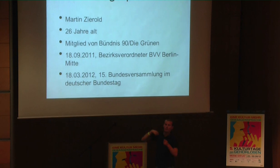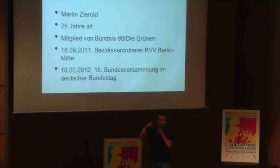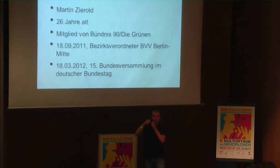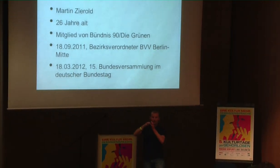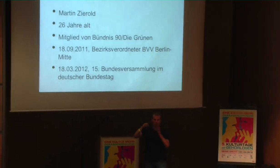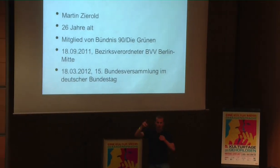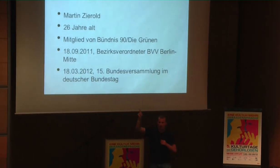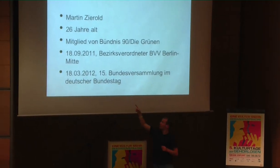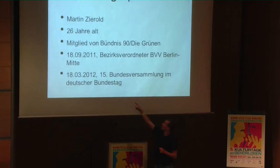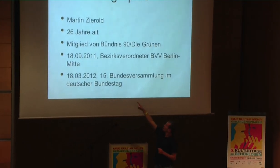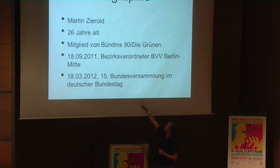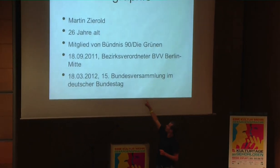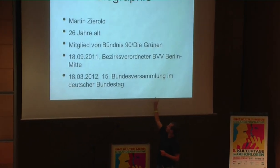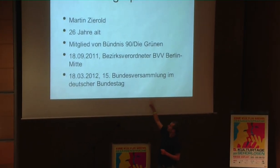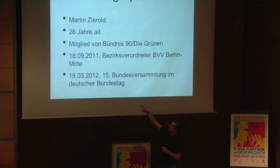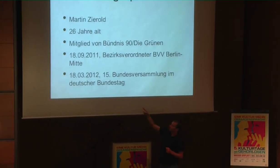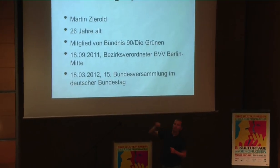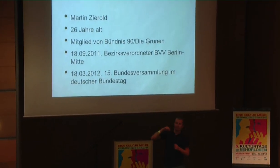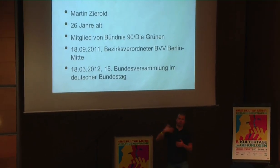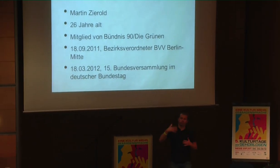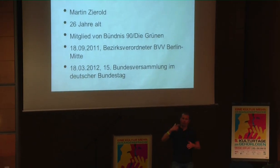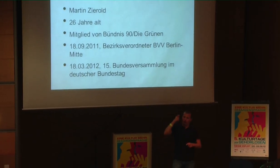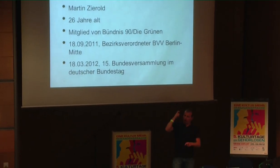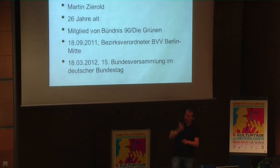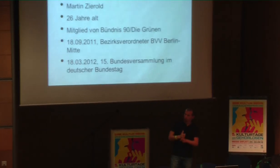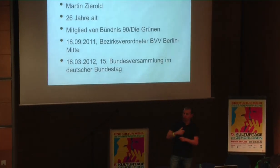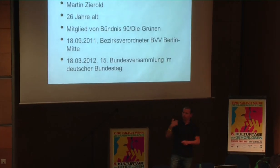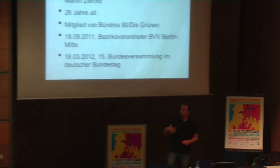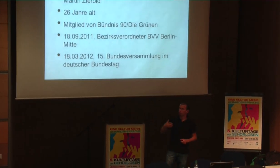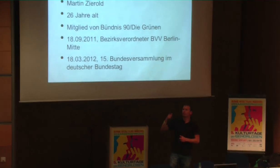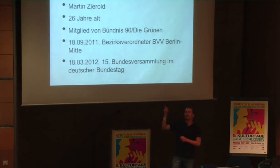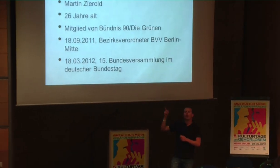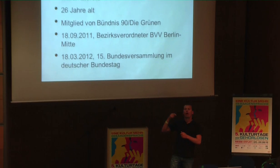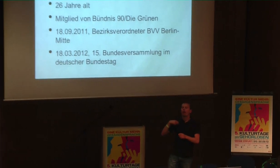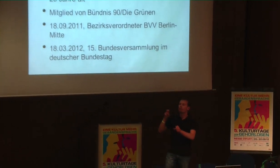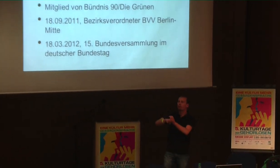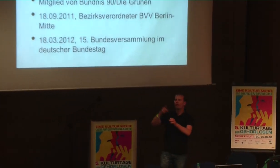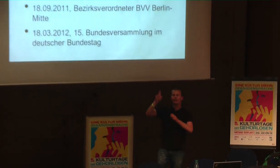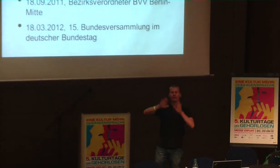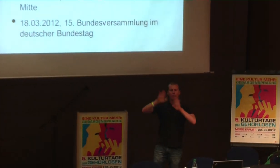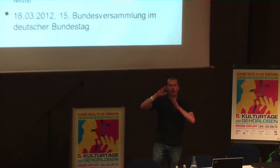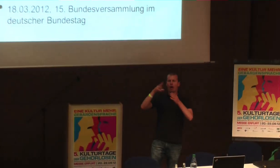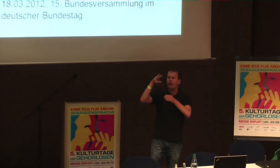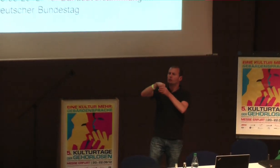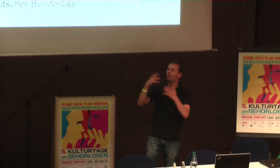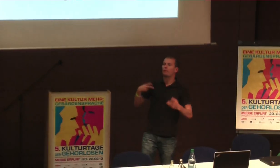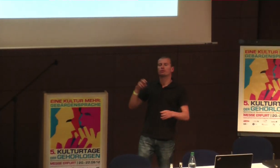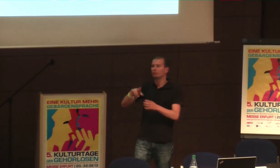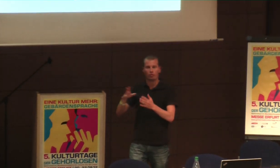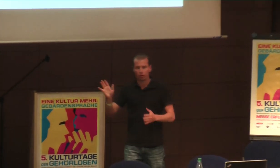Vor einem Jahr war die Wahl. Da hat mich ja dann auch eine Bundesverdammlung gelesen dieses Jahr. Und das war wirklich ein ganz unglaubliches Ergebnis.